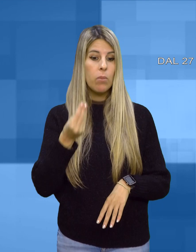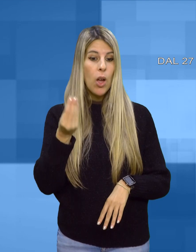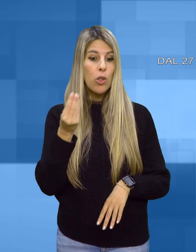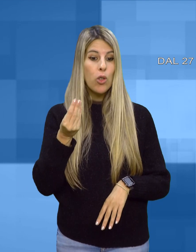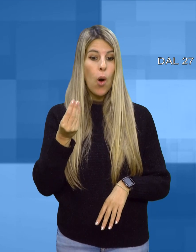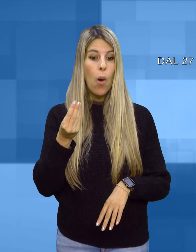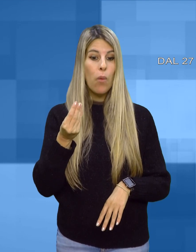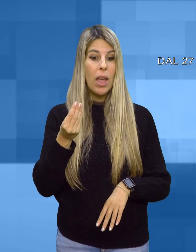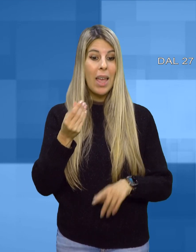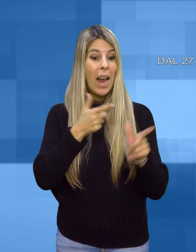insostenibili